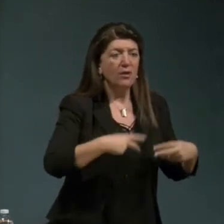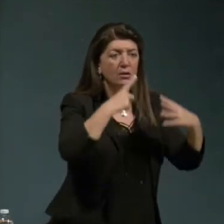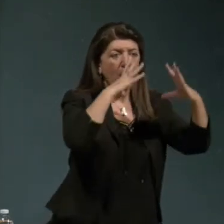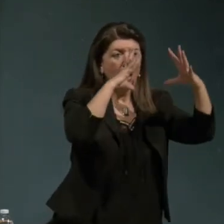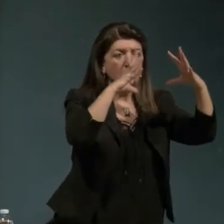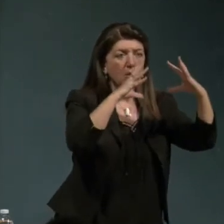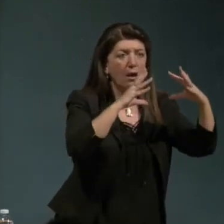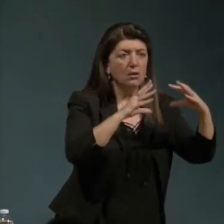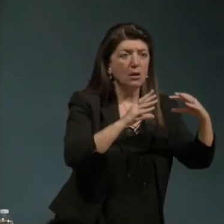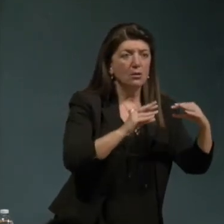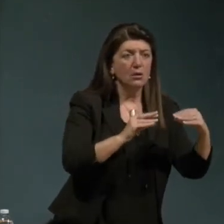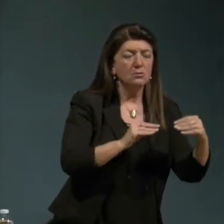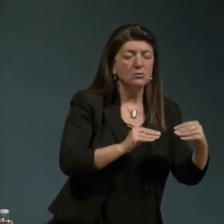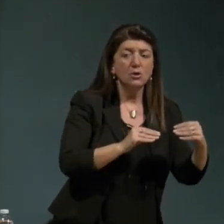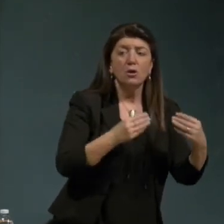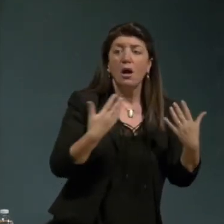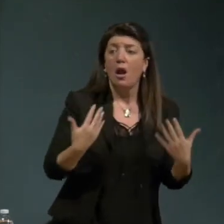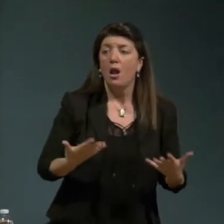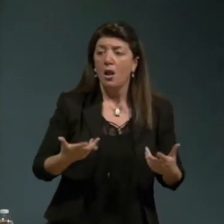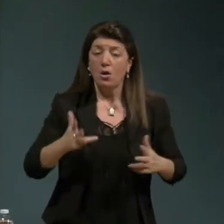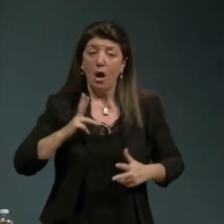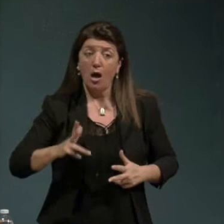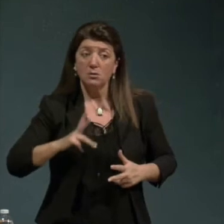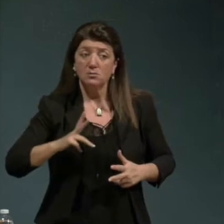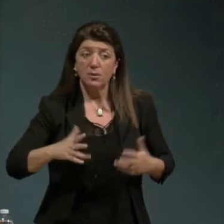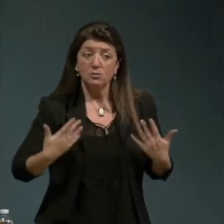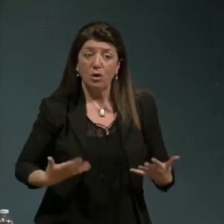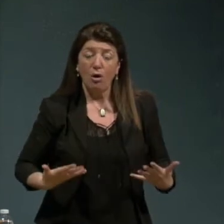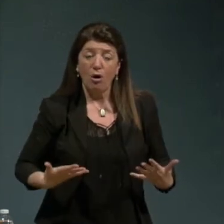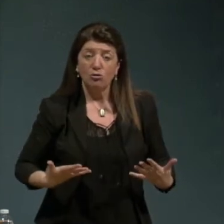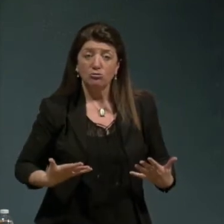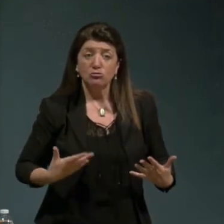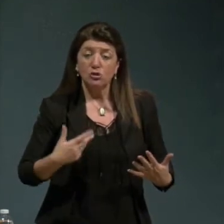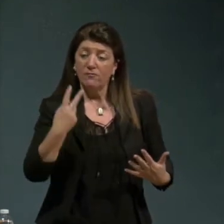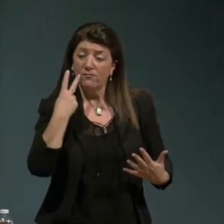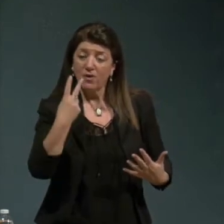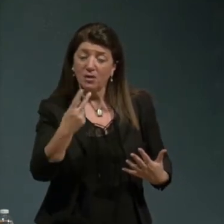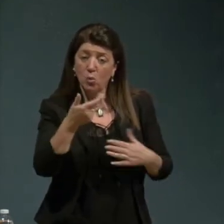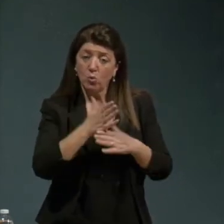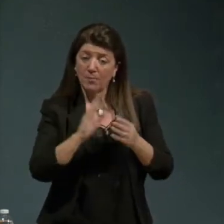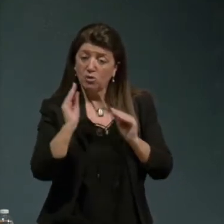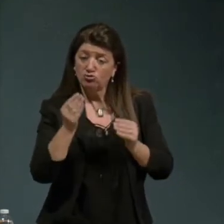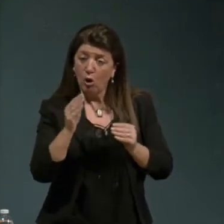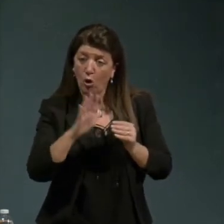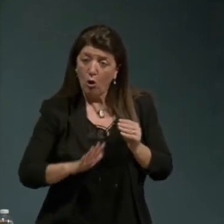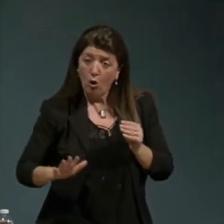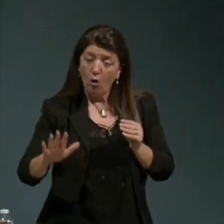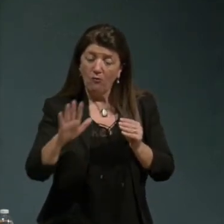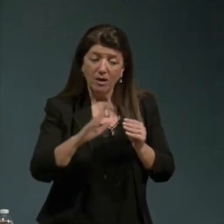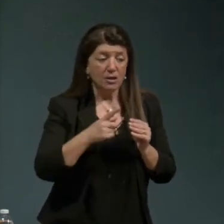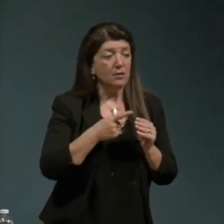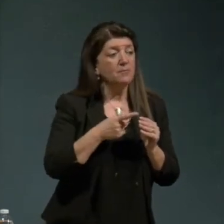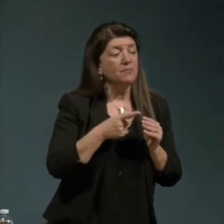l'aspirazione e se vede una parte delle giovani delle giovani che sono